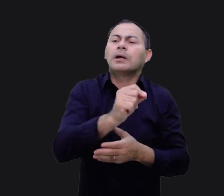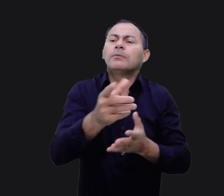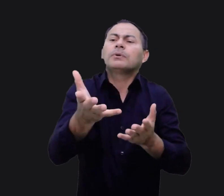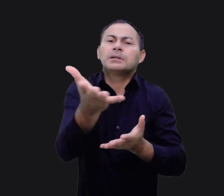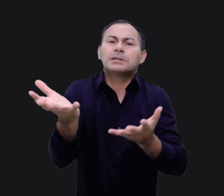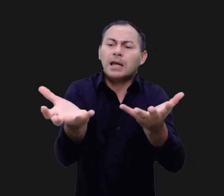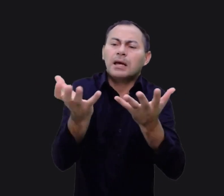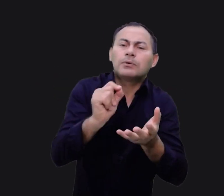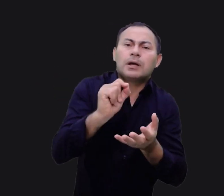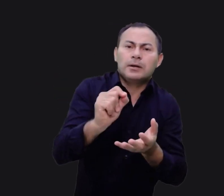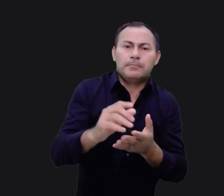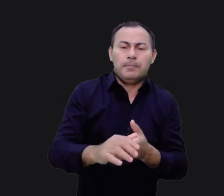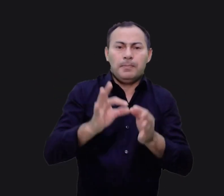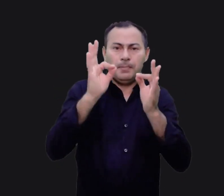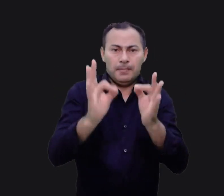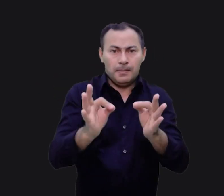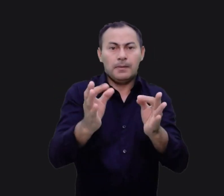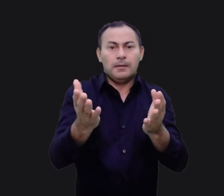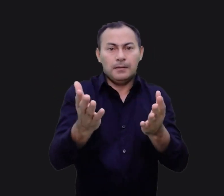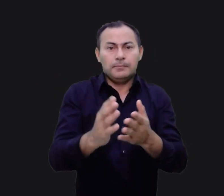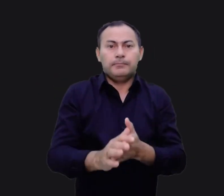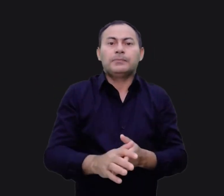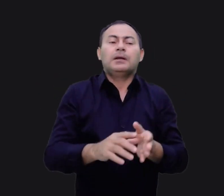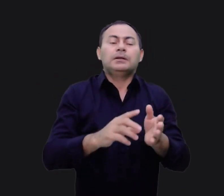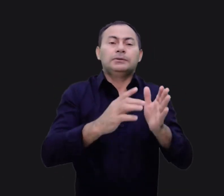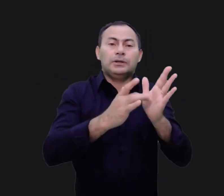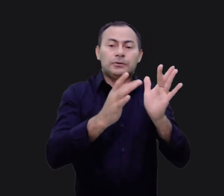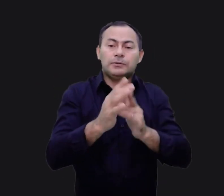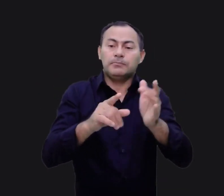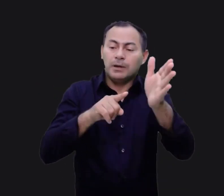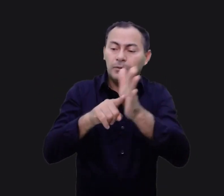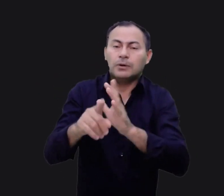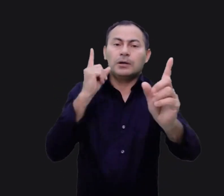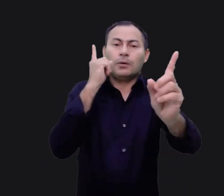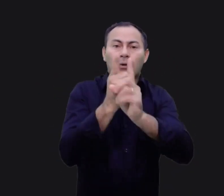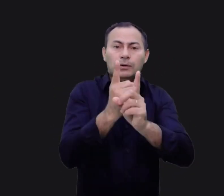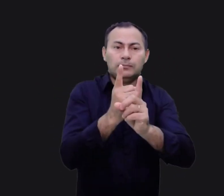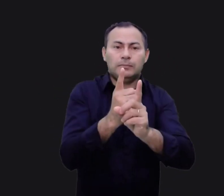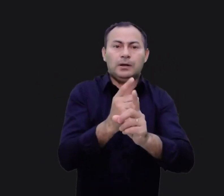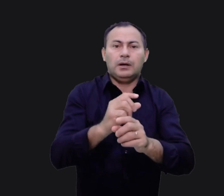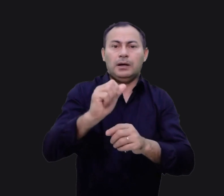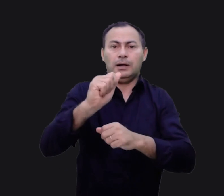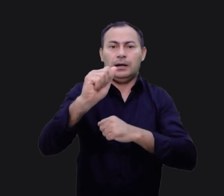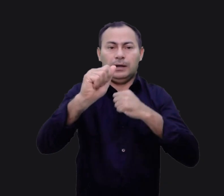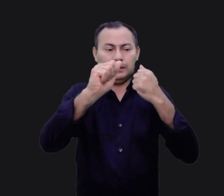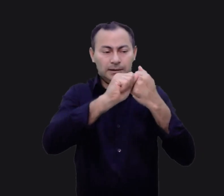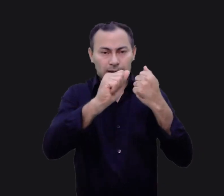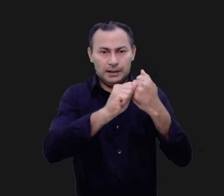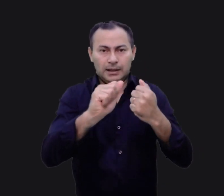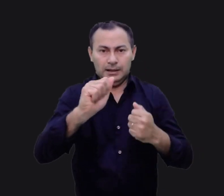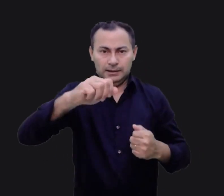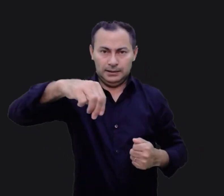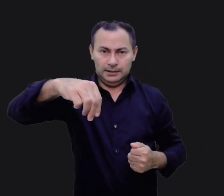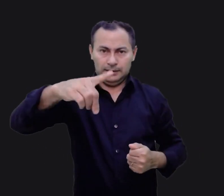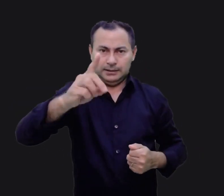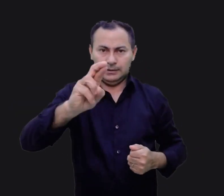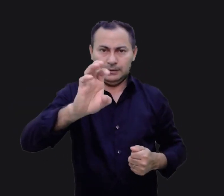O que vocês querem? Foi exatamente isso que ele perguntou quando se encontrou com André e alguns outros